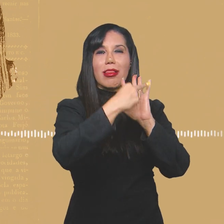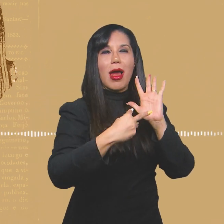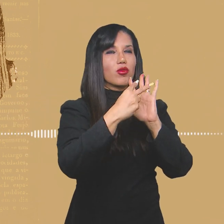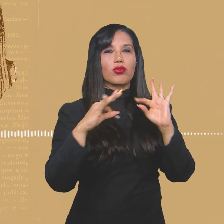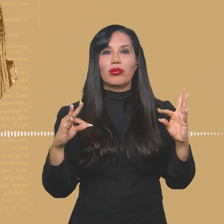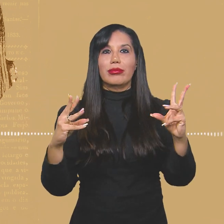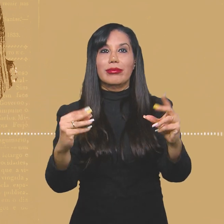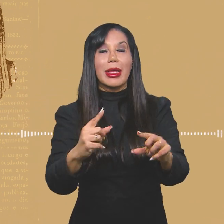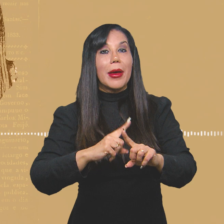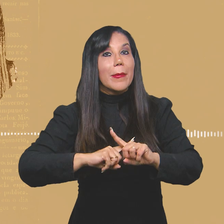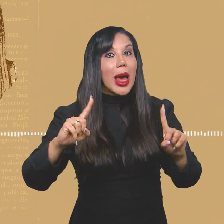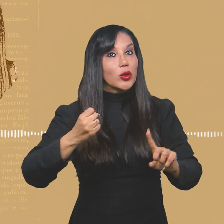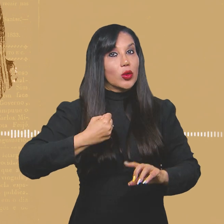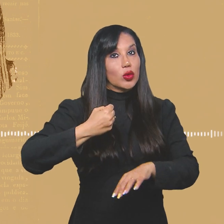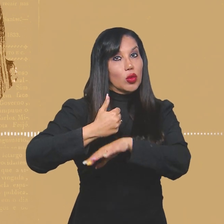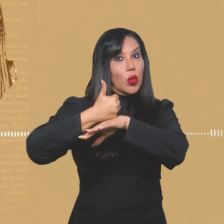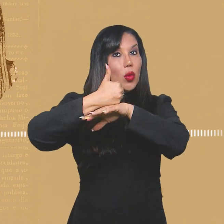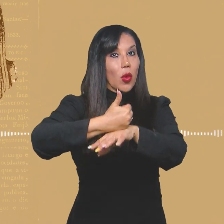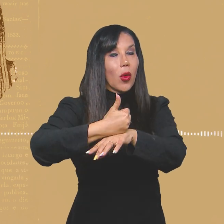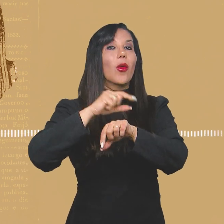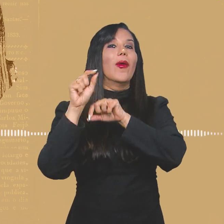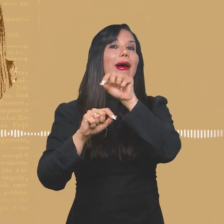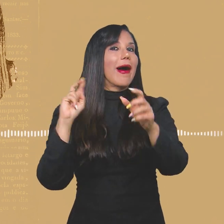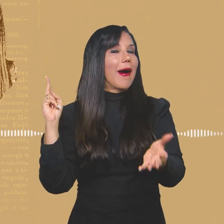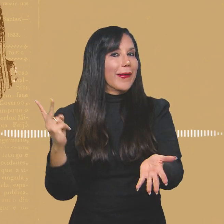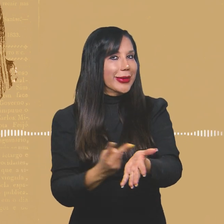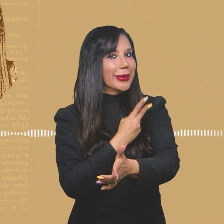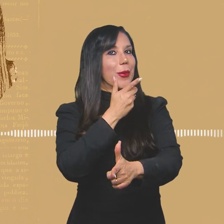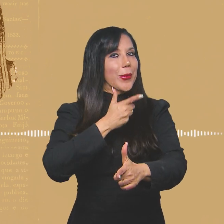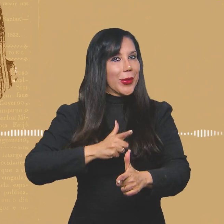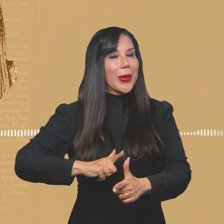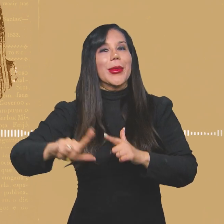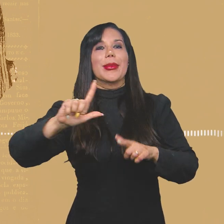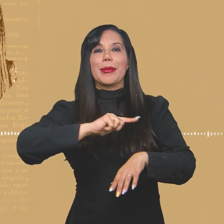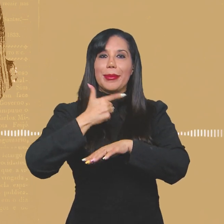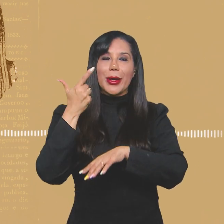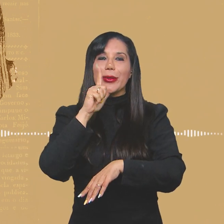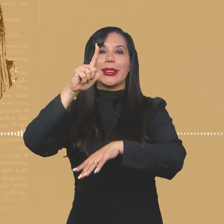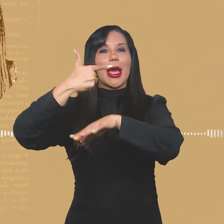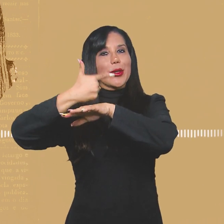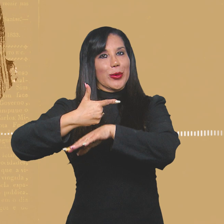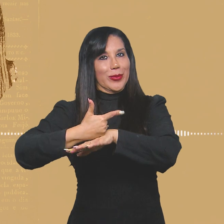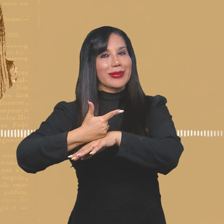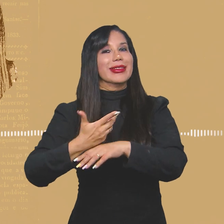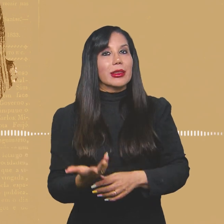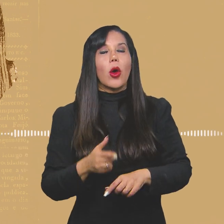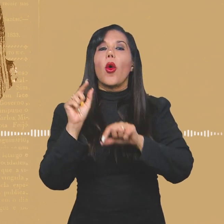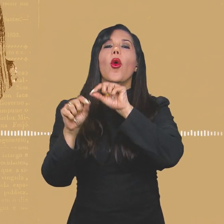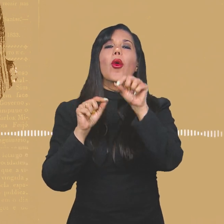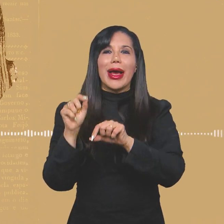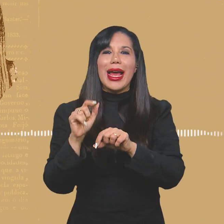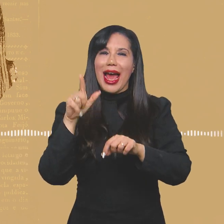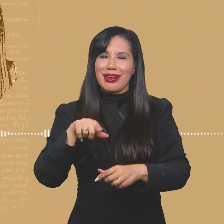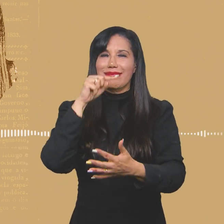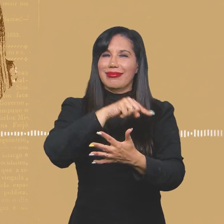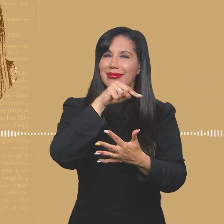Mas já o número 1 foi razão suficiente para o desnorteamento de uma próxima edição. E o que se viu foram